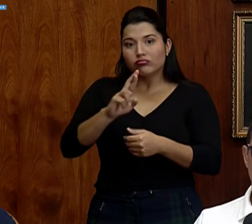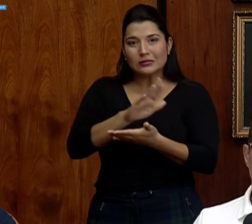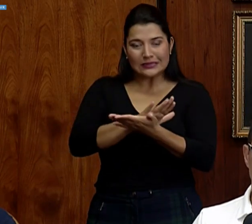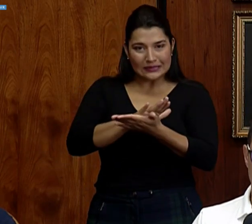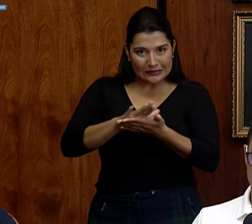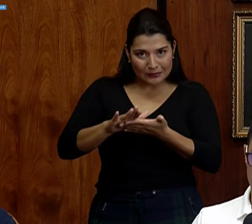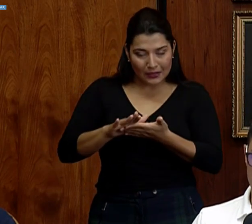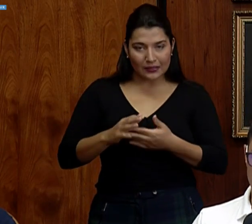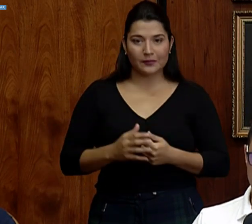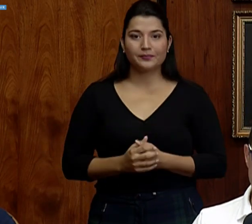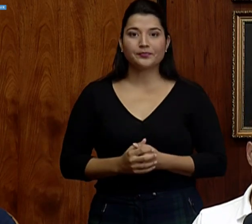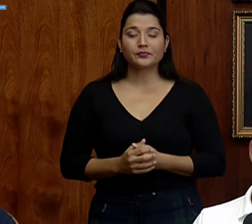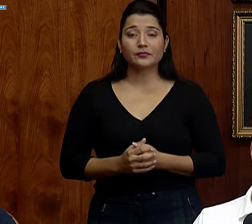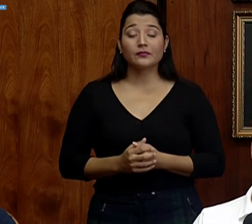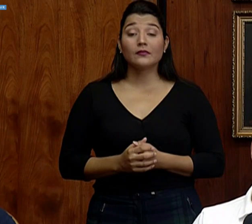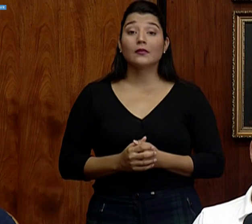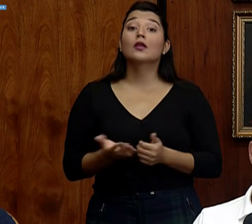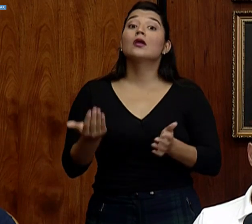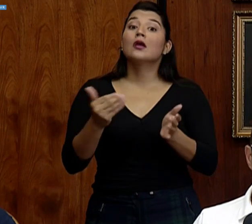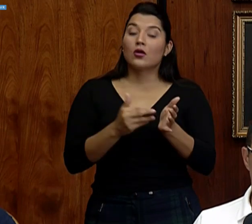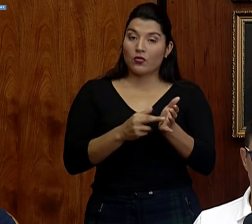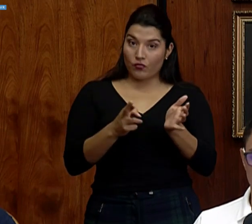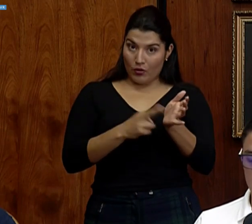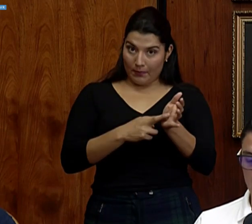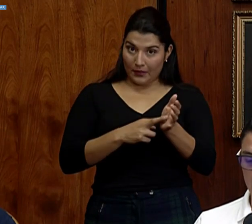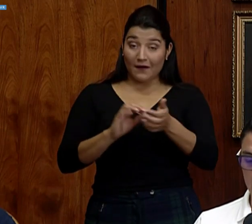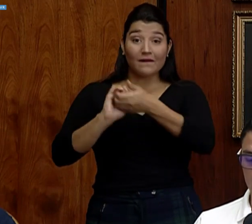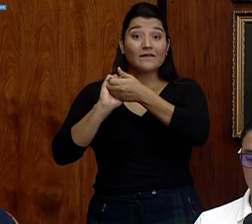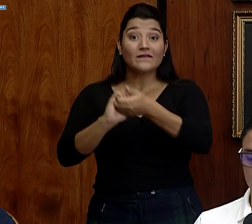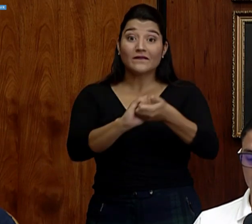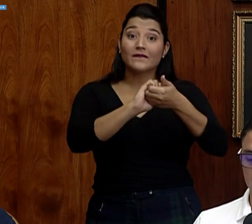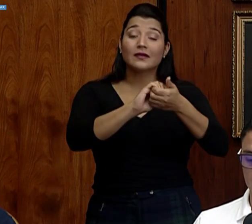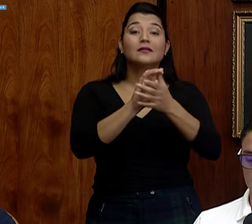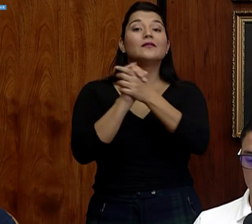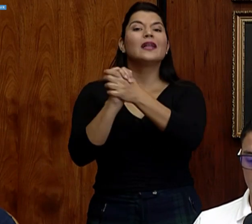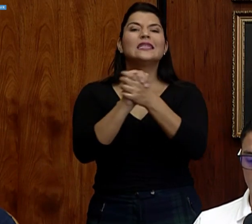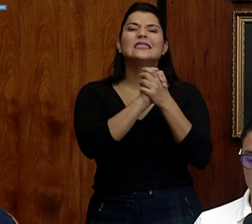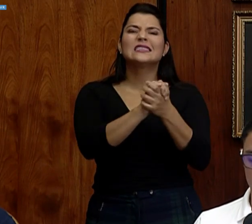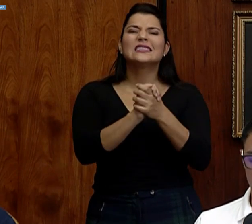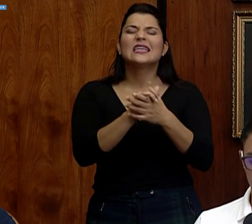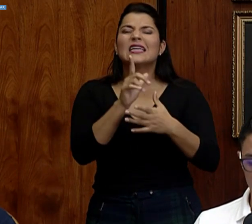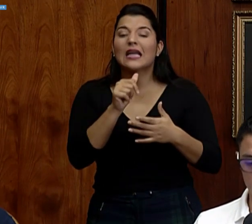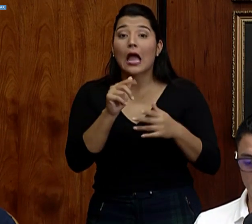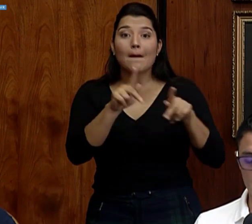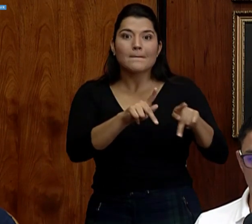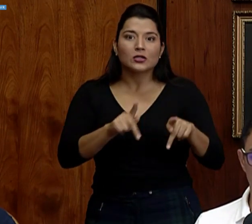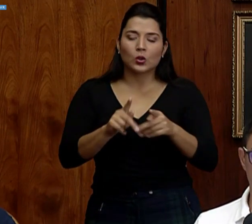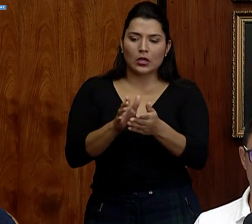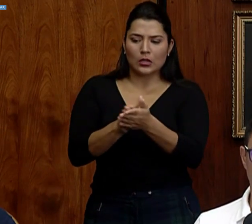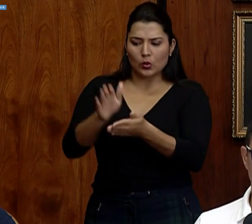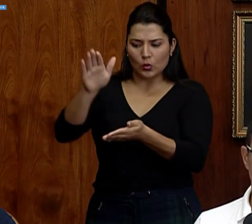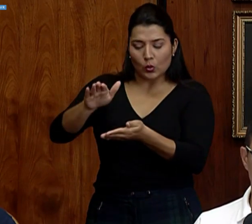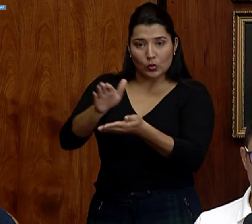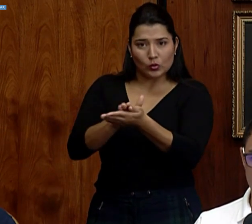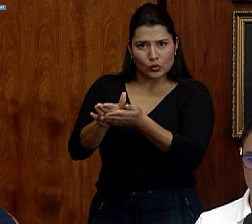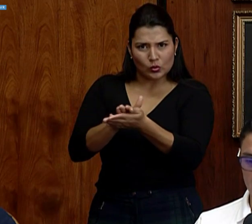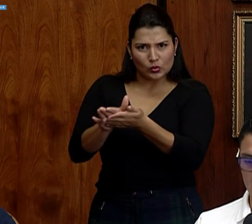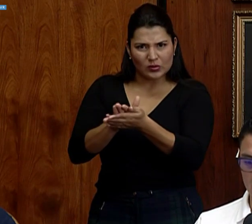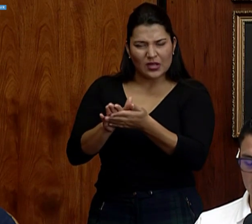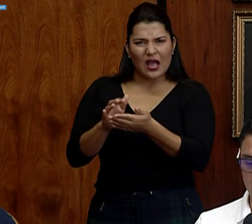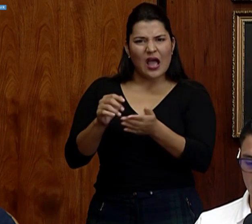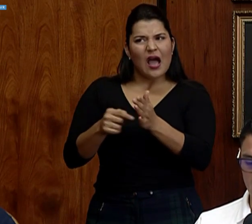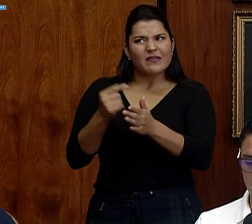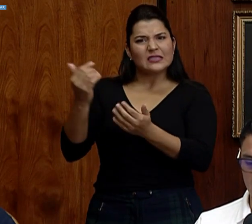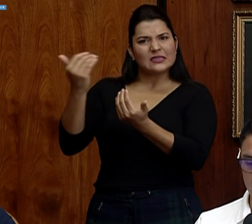reitero, es una felicitación a los que se han estado lavando las manos y eso de que me indican hay reportes de que el agua más bien